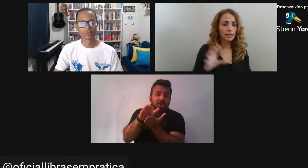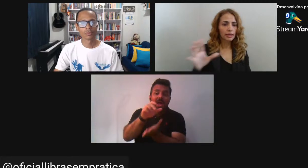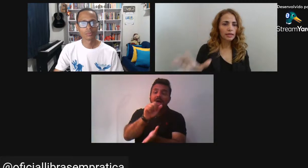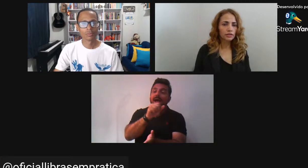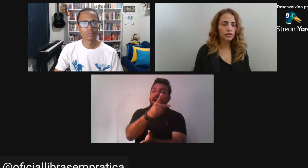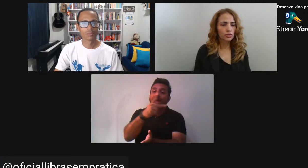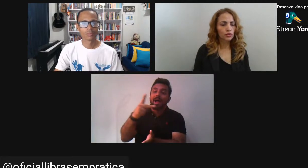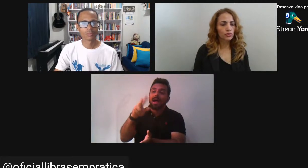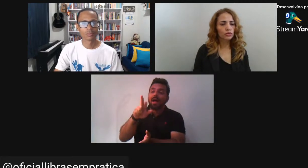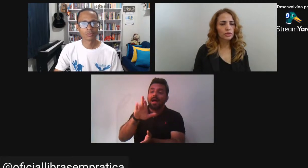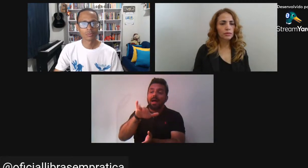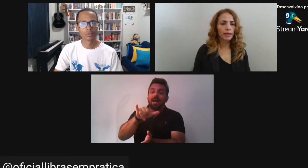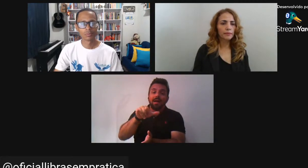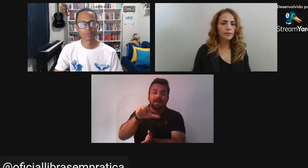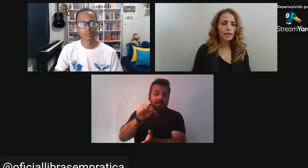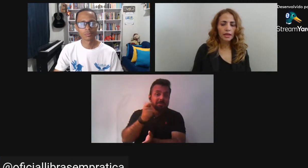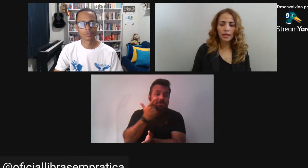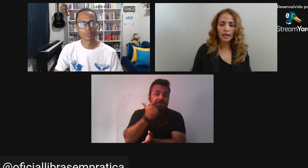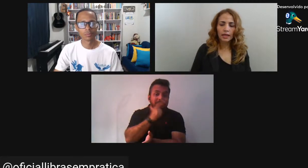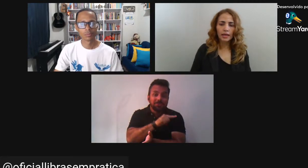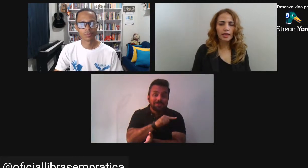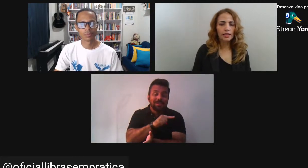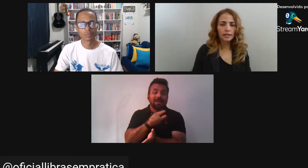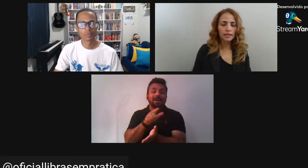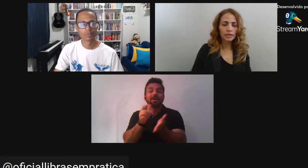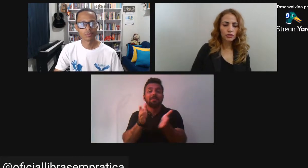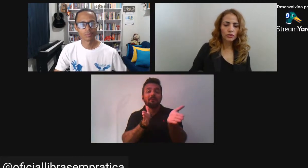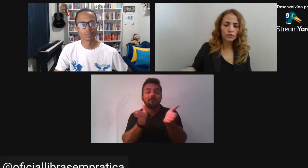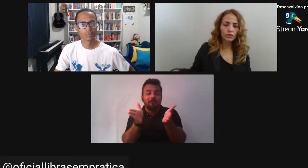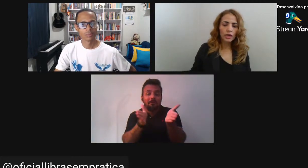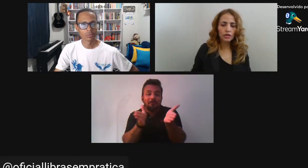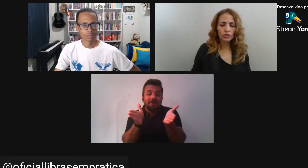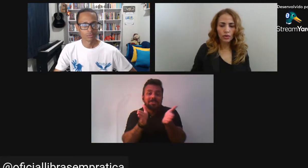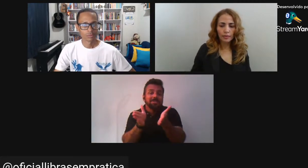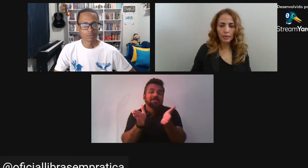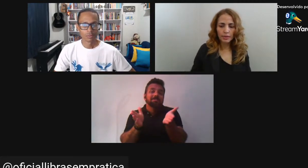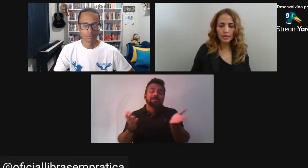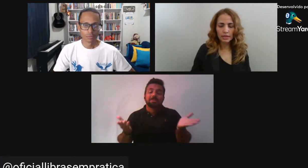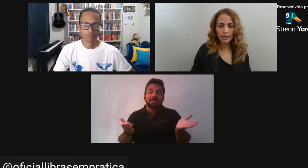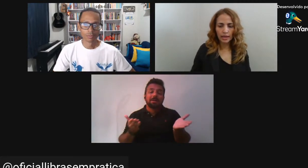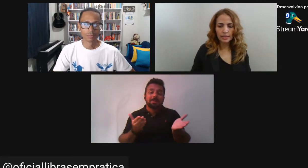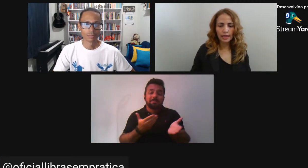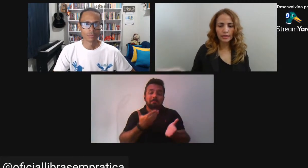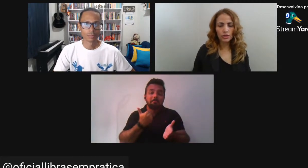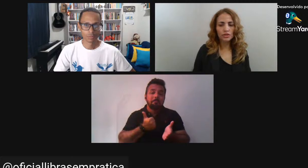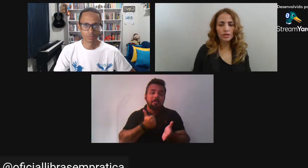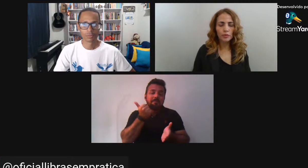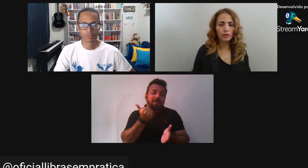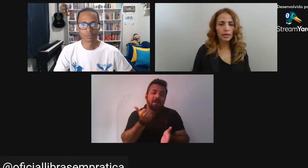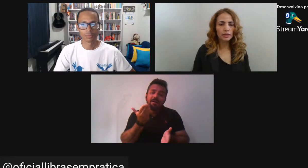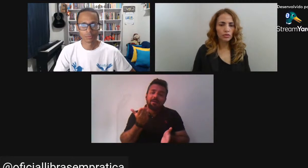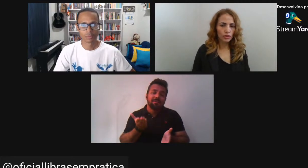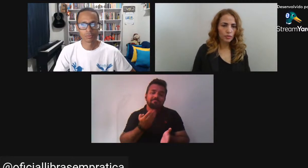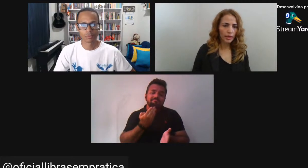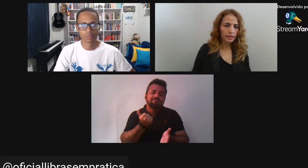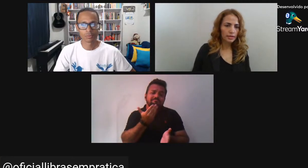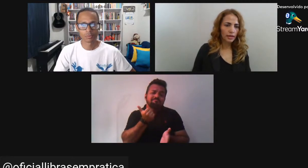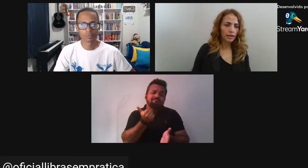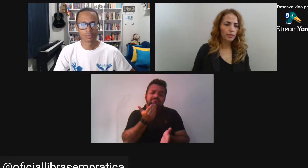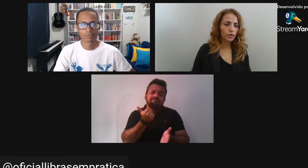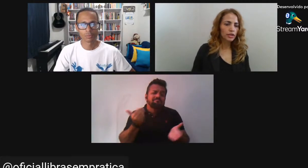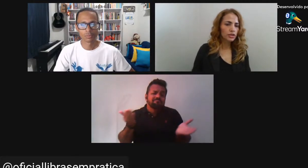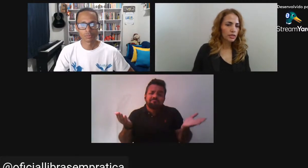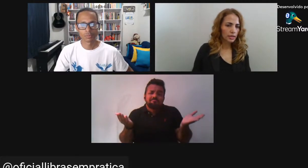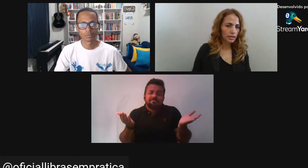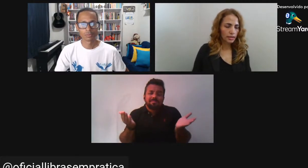Publiquem Sem grandes custos E isso ajudou A minha pesquisa A ser realizada No que diz respeito A questões mais